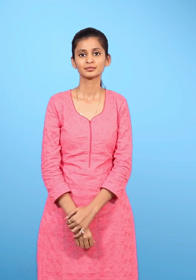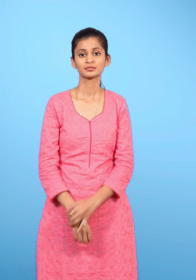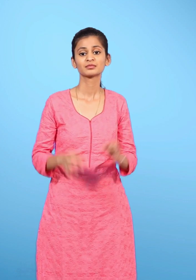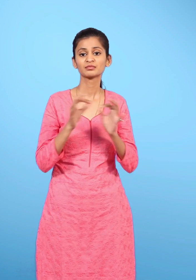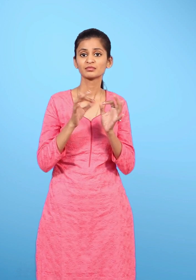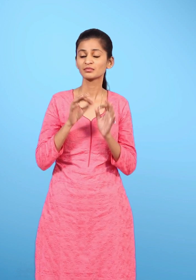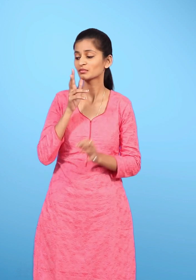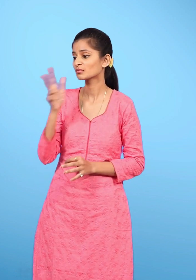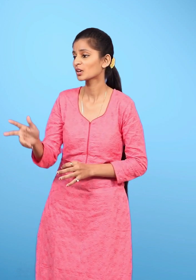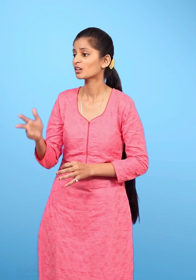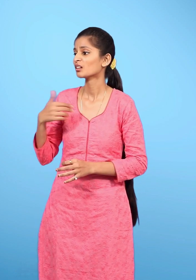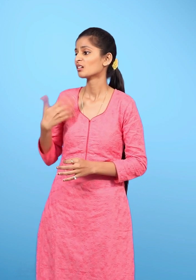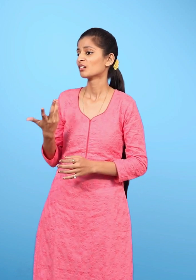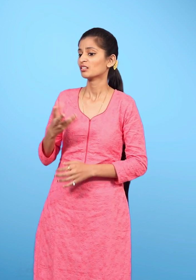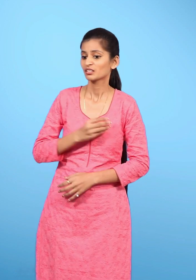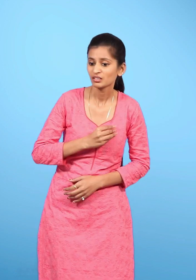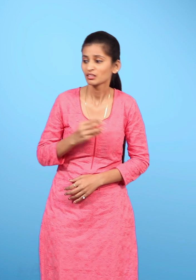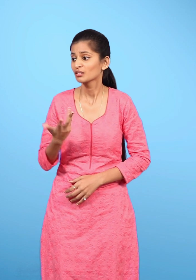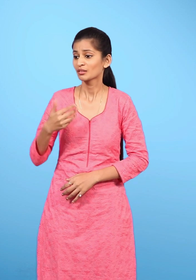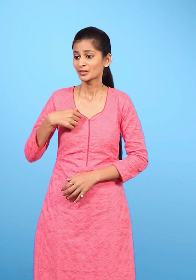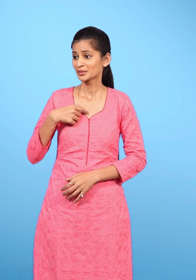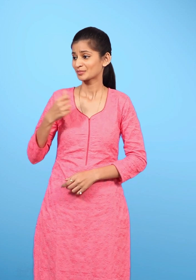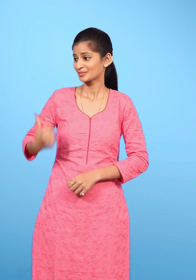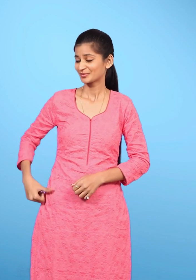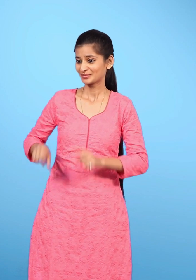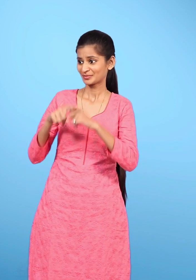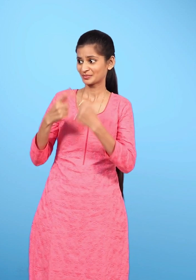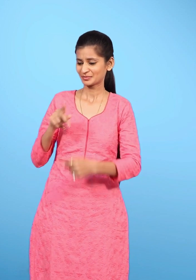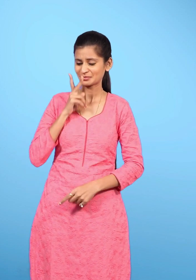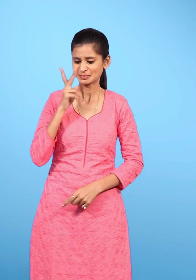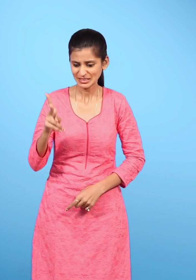बिल्लू, मुझे डर है कि मैं टॉयलेट में गिर जाऊंगा